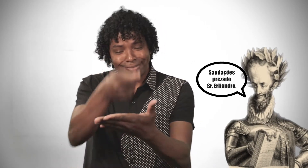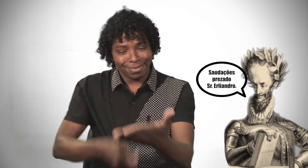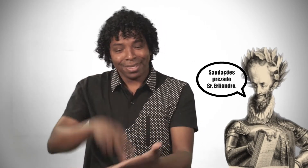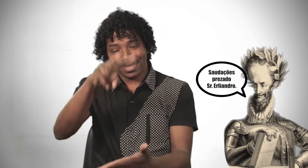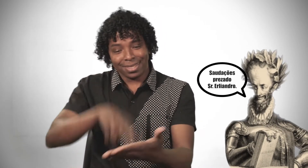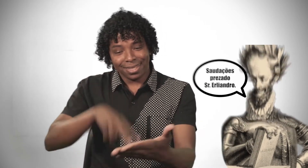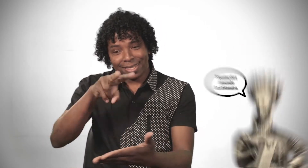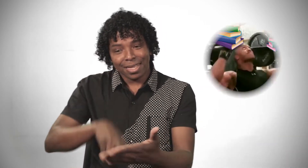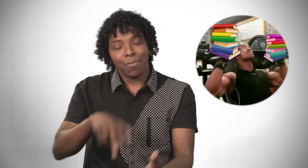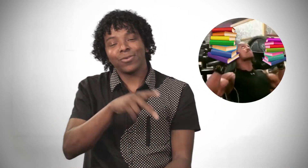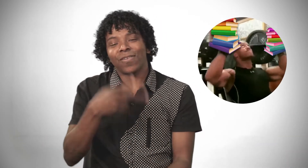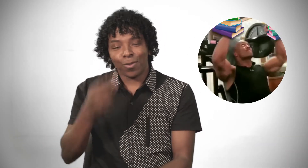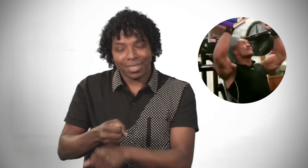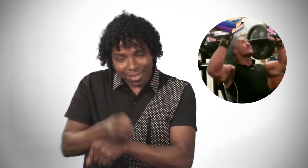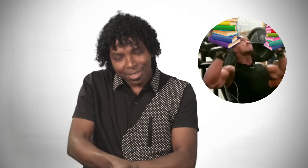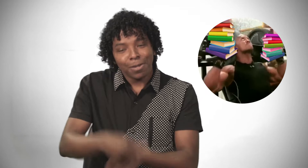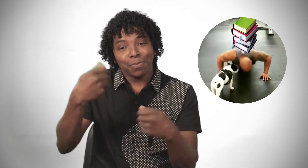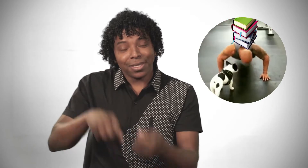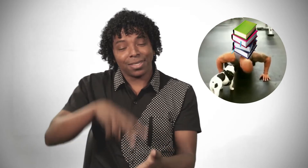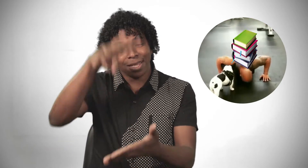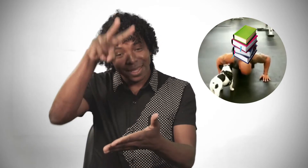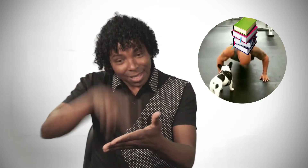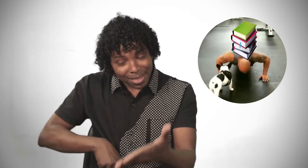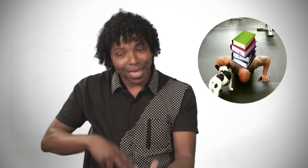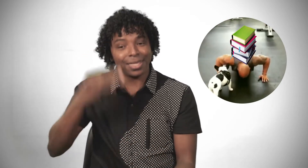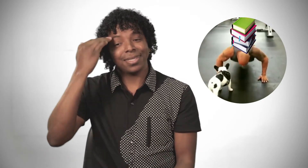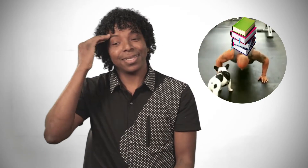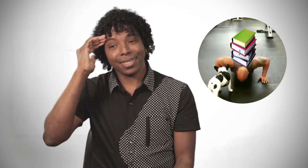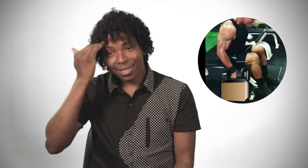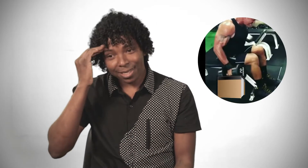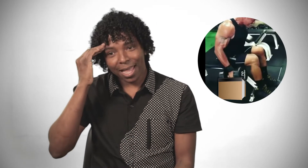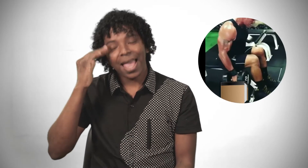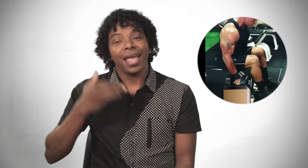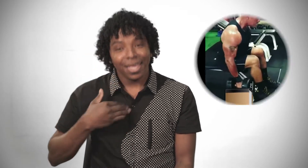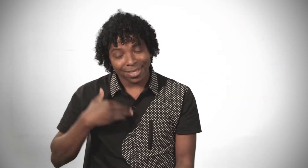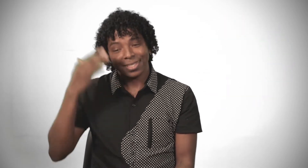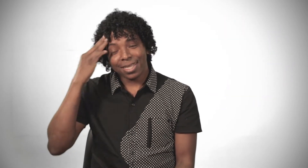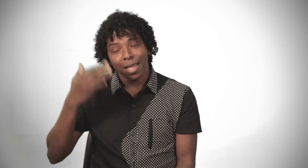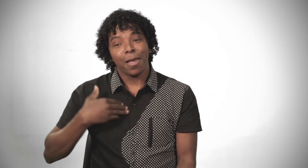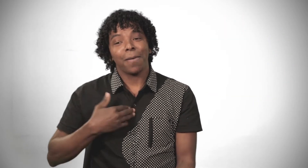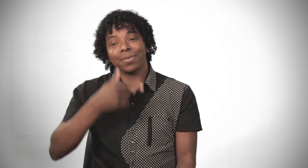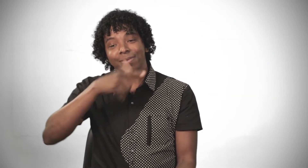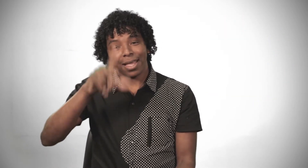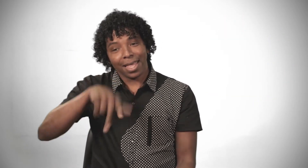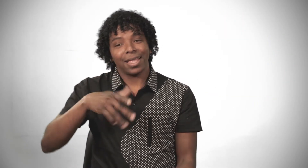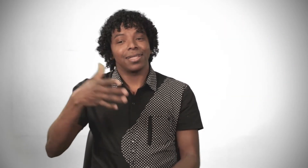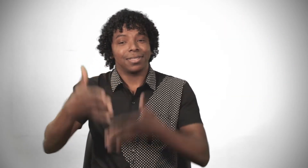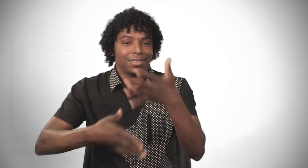Aí a professora sempre pedindo para a gente se esforçar, leia, para que você consiga entender. Aí eu falei, ok, mas é que a minha primeira língua é língua de sinais,